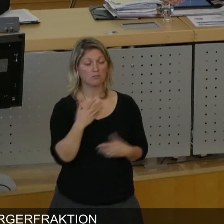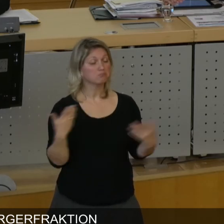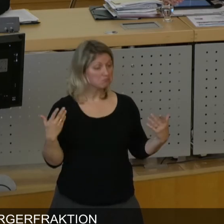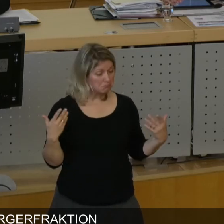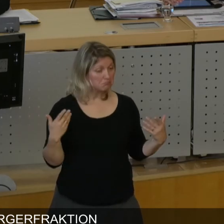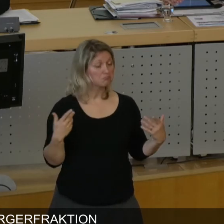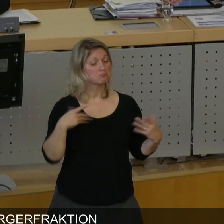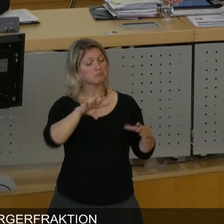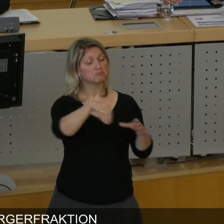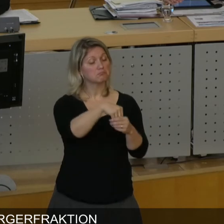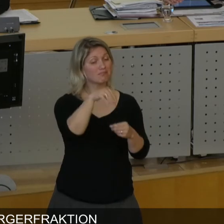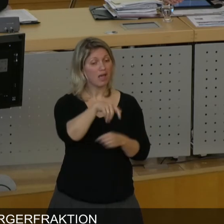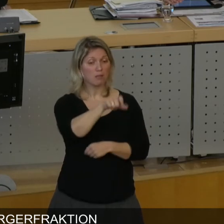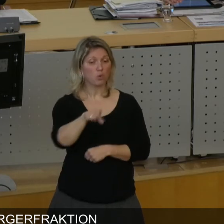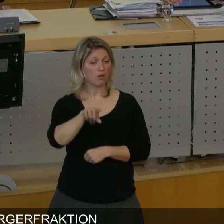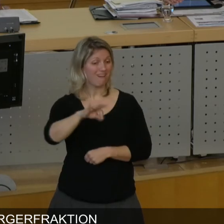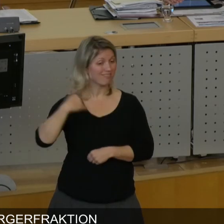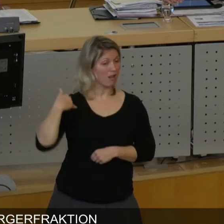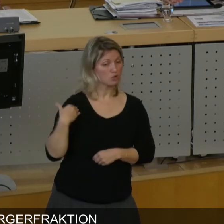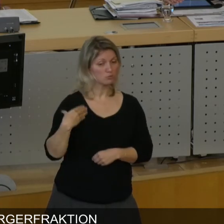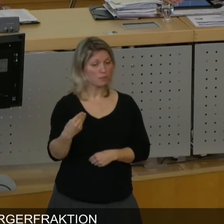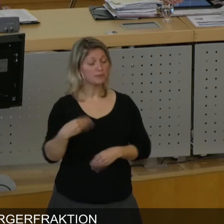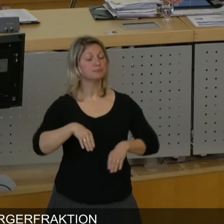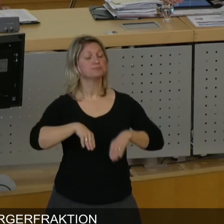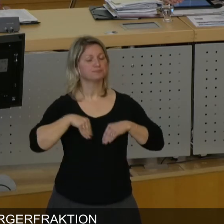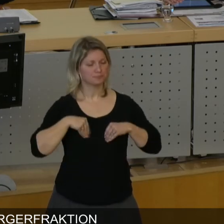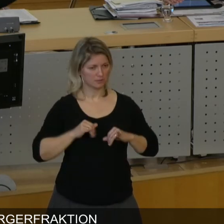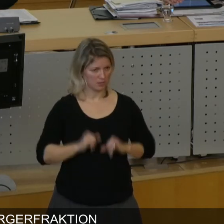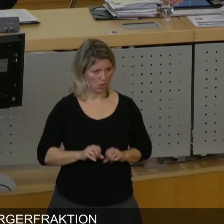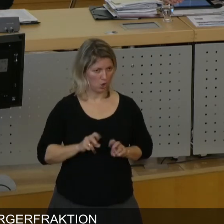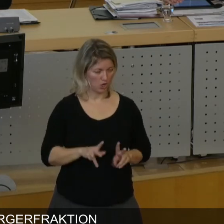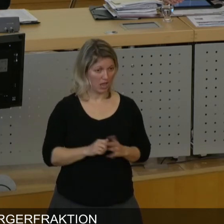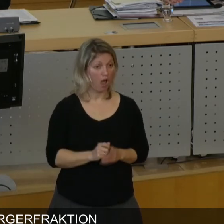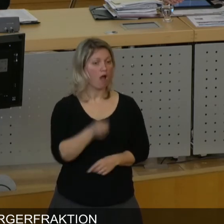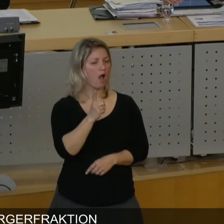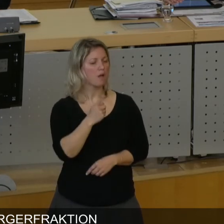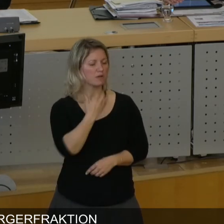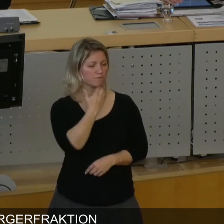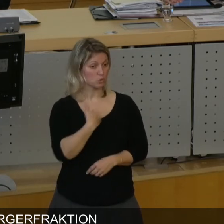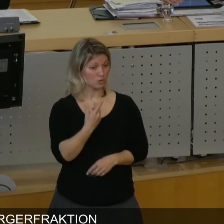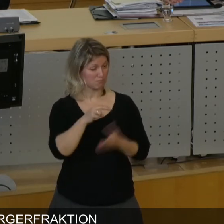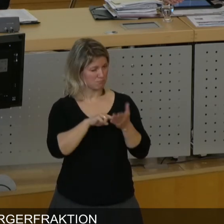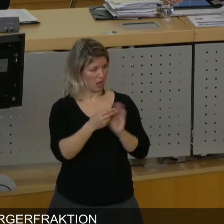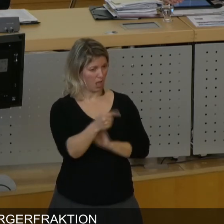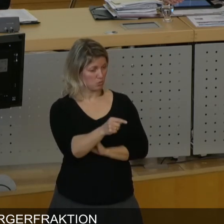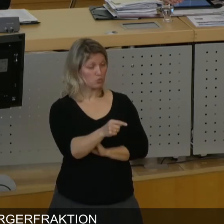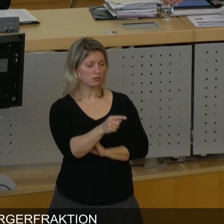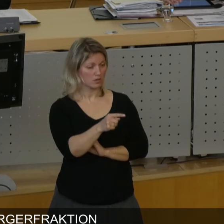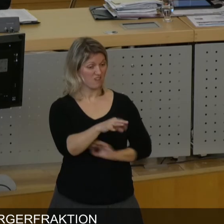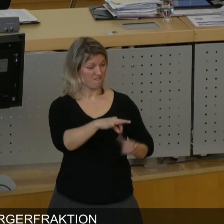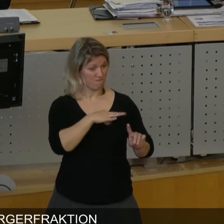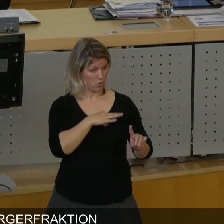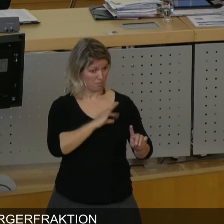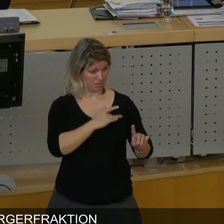drin ist und Bürger entlastet werden, wir nehmen das hin, aber wir wollen, dass die Planung, die dort besteht, dass die Belastung für uns